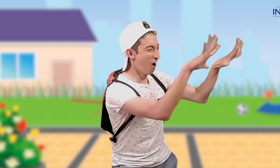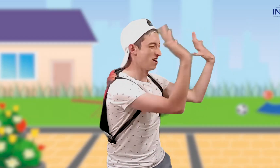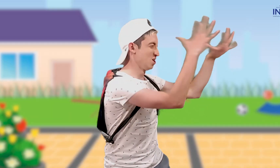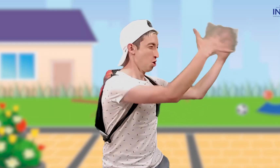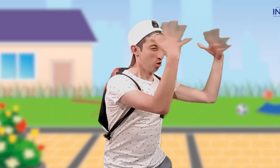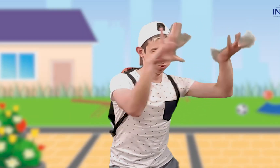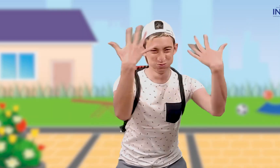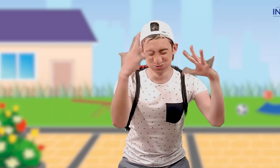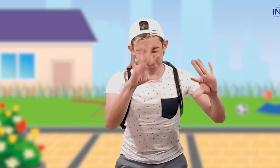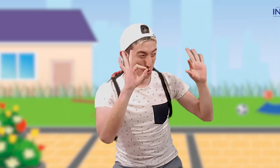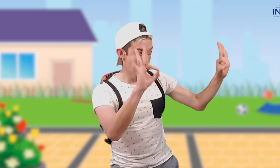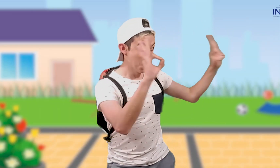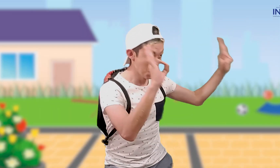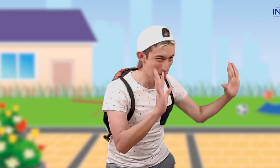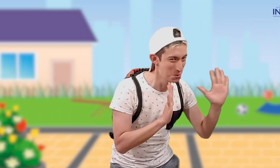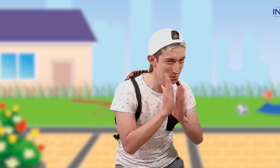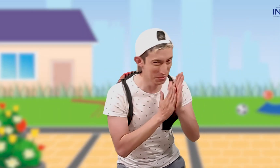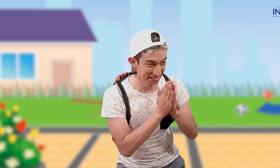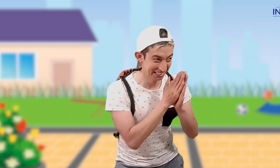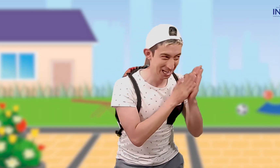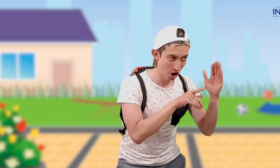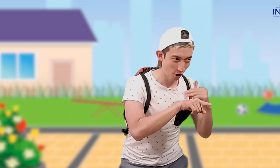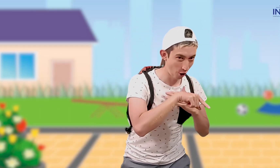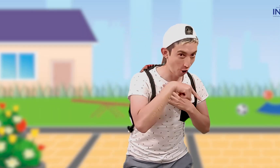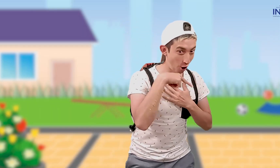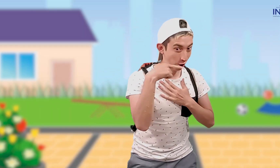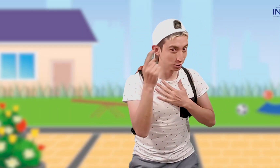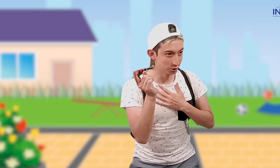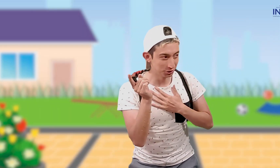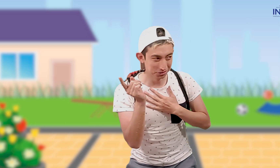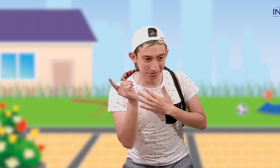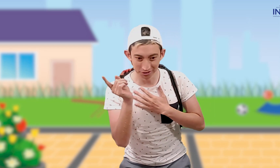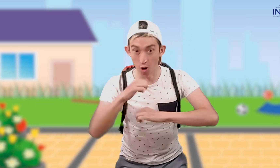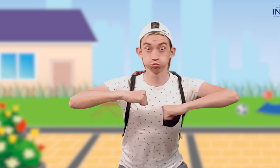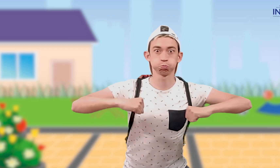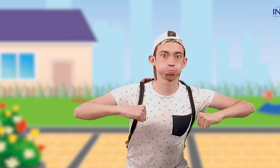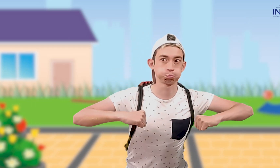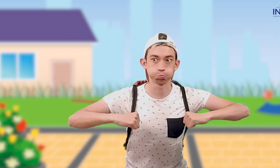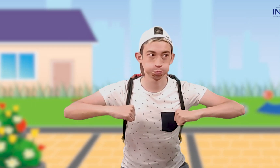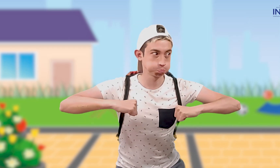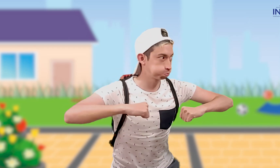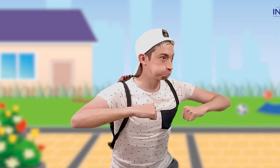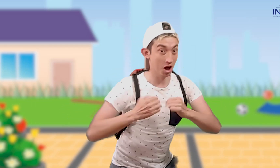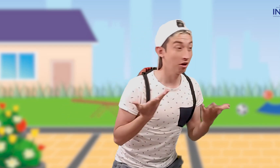¡Muy bien! ¡Felicitaciones! ¡Perfecto! ¡Miren esta otra seña! ¡Bordo! ¡A ver!